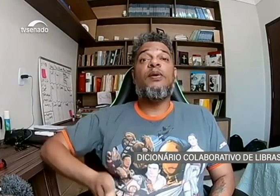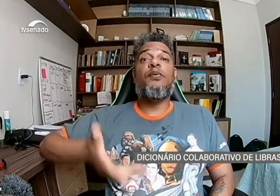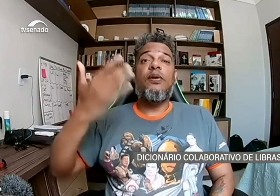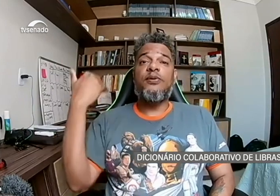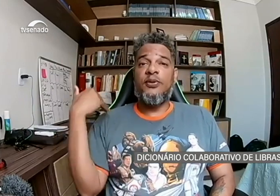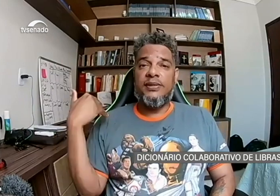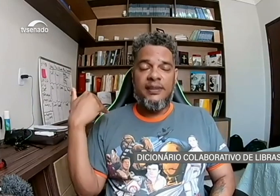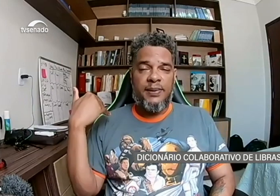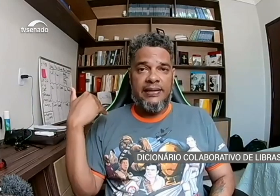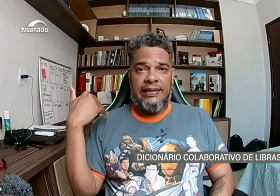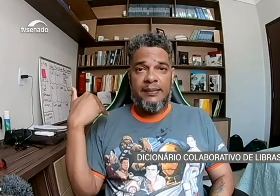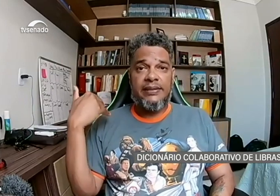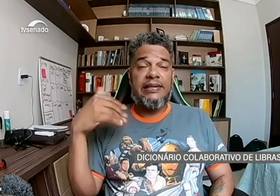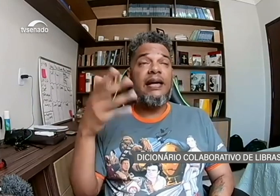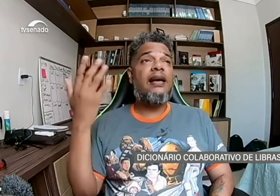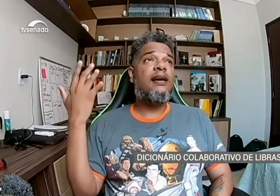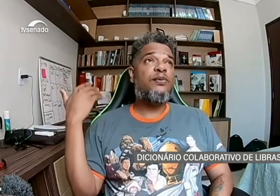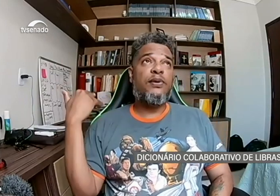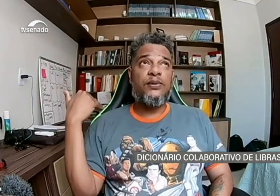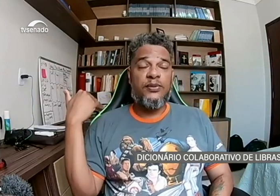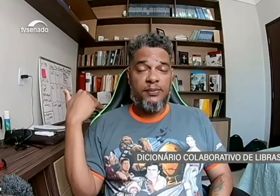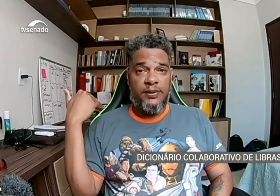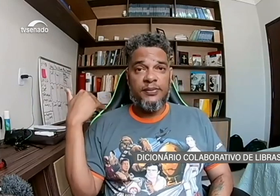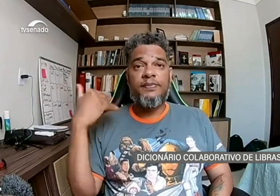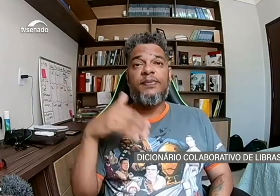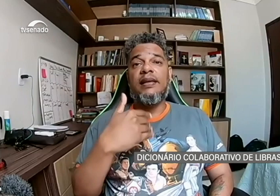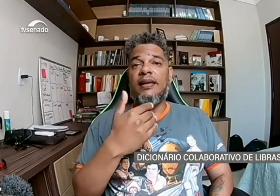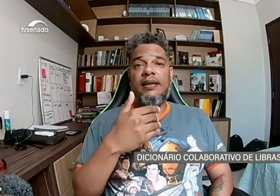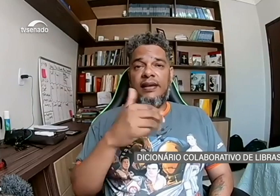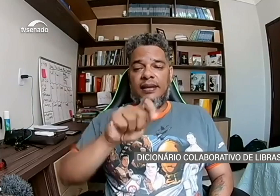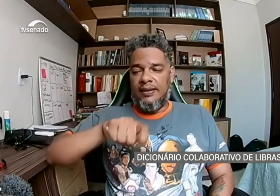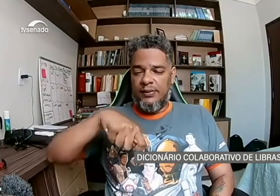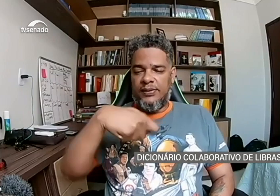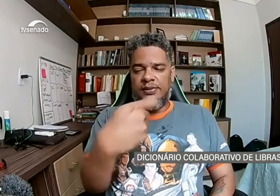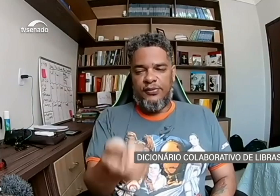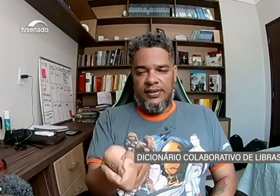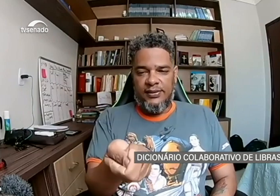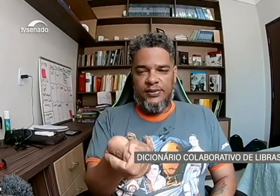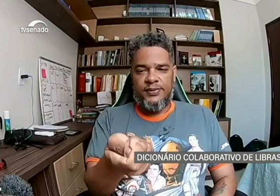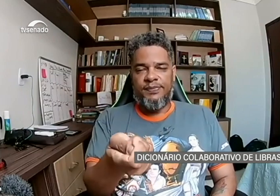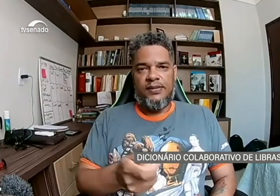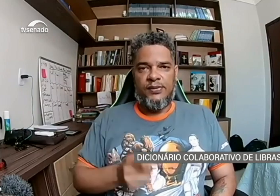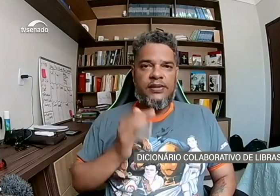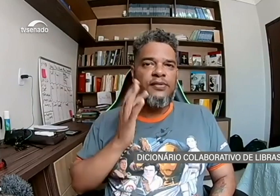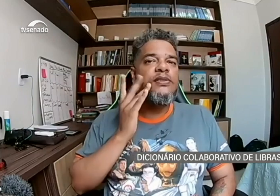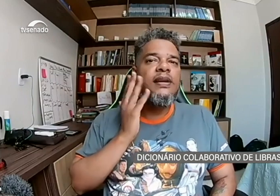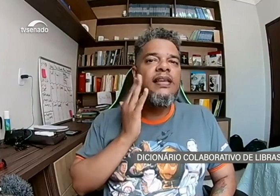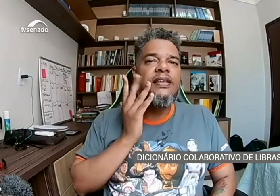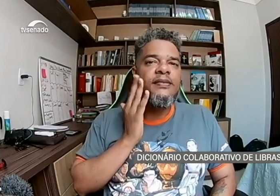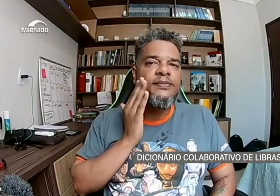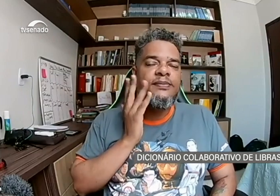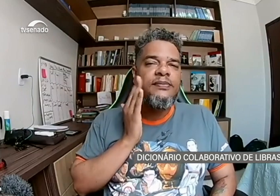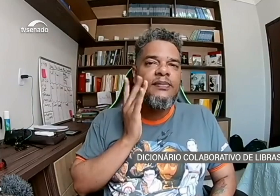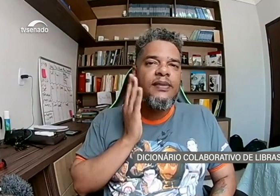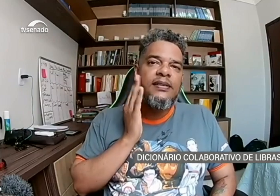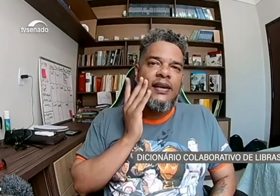Quando eu comecei a aprender Libras, lá no ano 2000, não se usava isso, se usava isso aqui, certo?